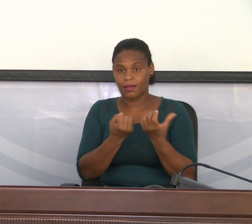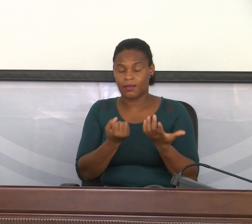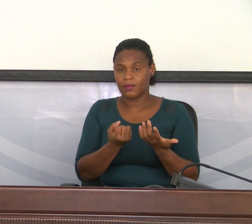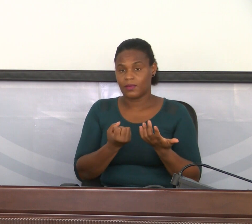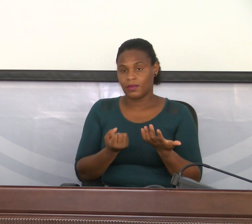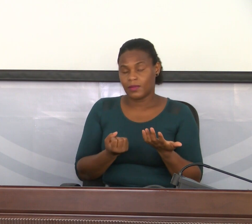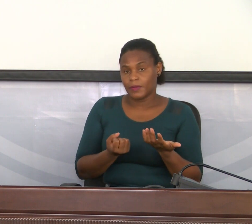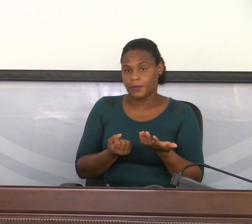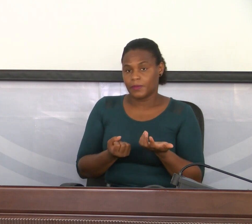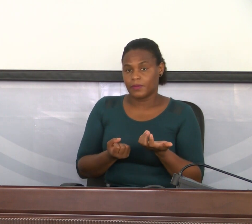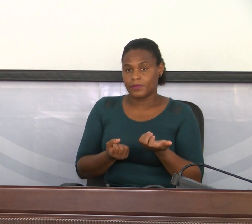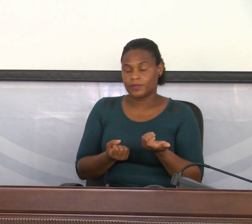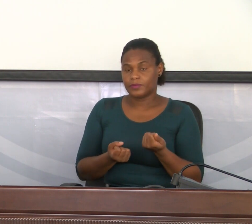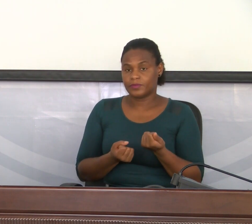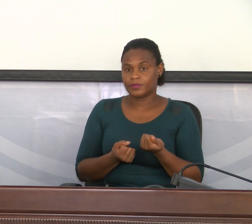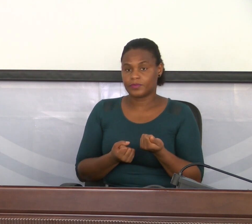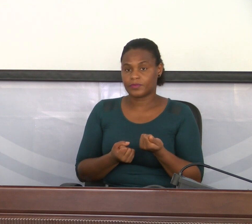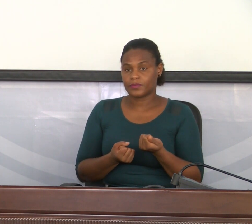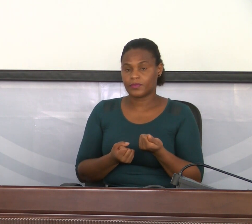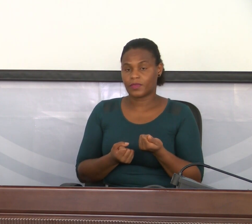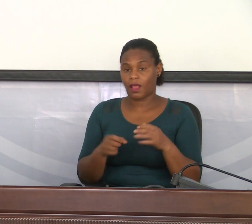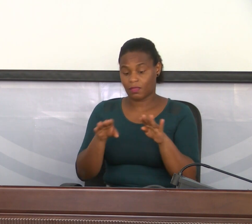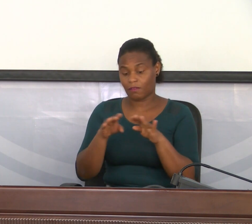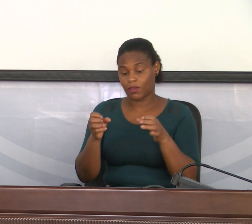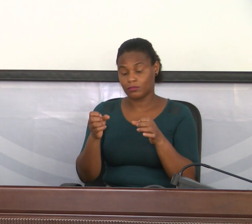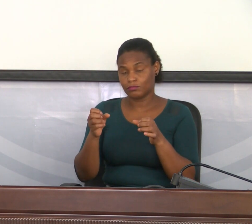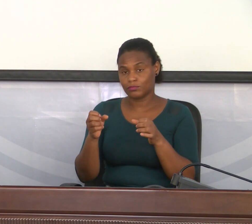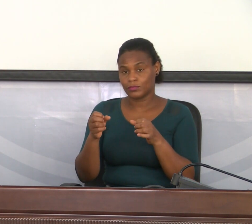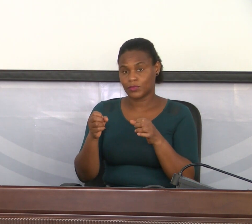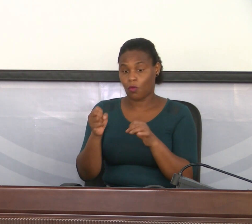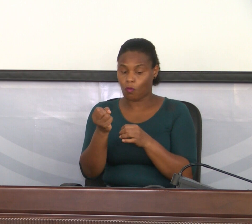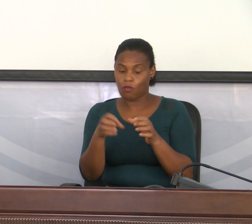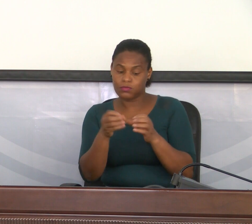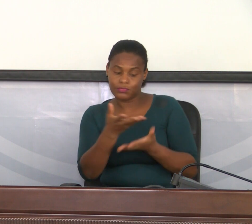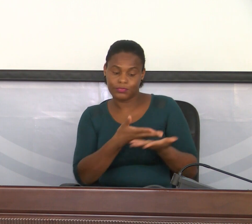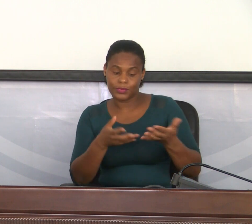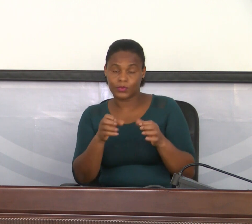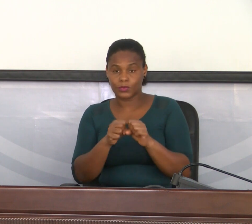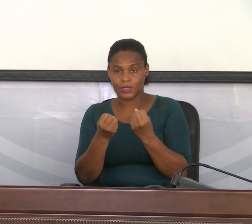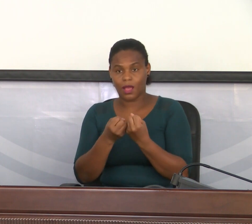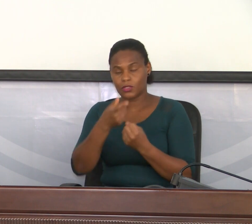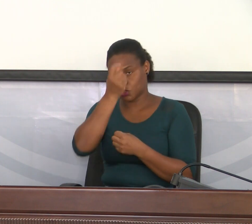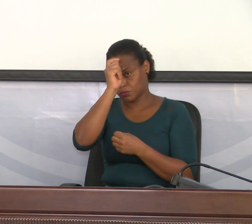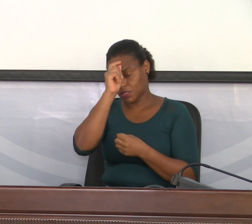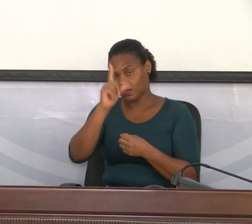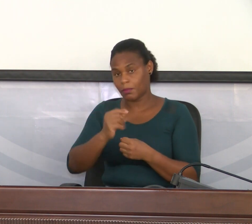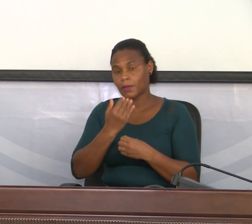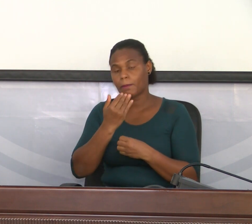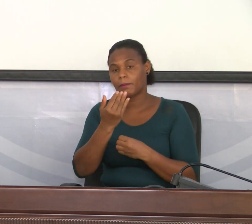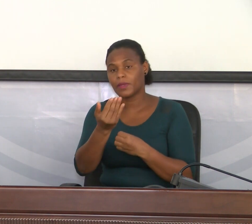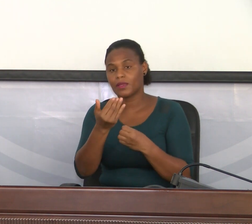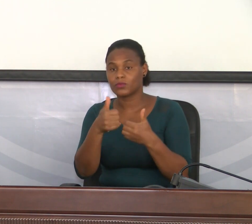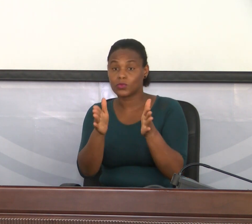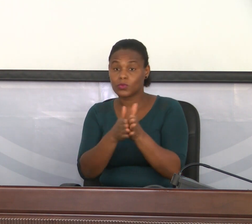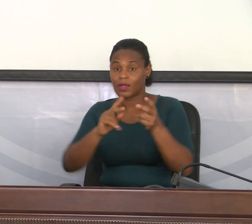convívio social, respeitar. E aqui vai um apelo, sobretudo, também para as